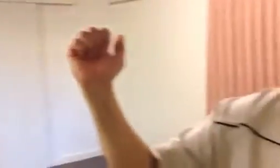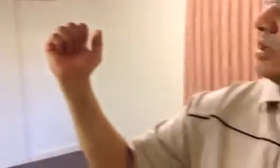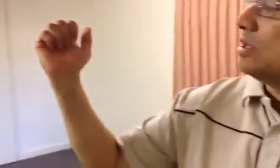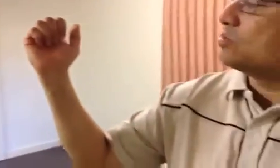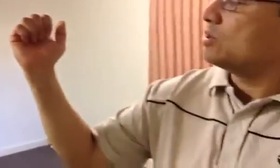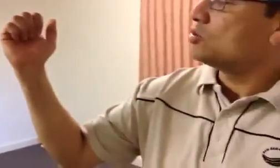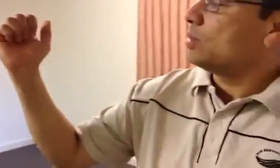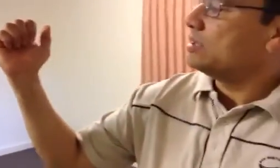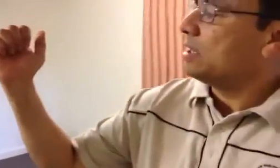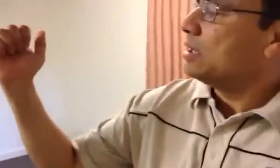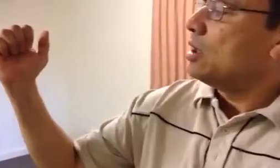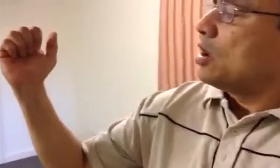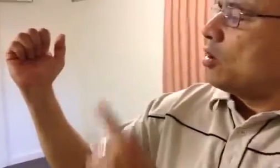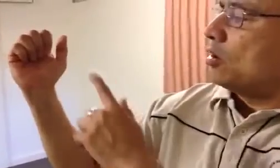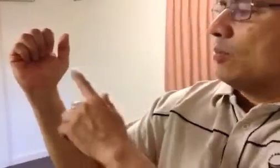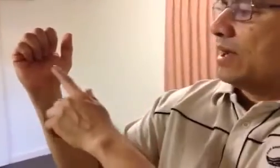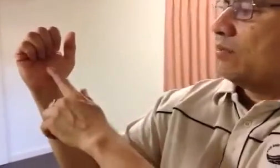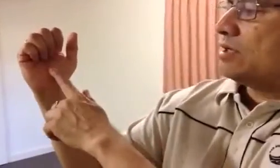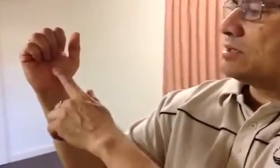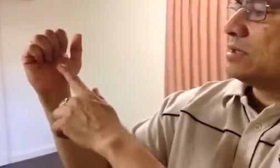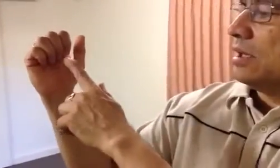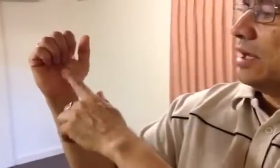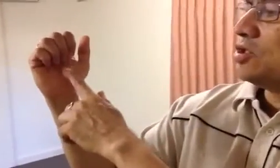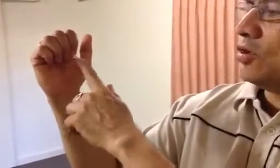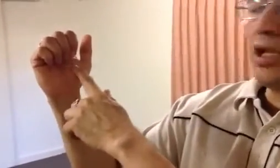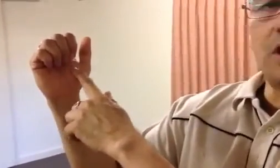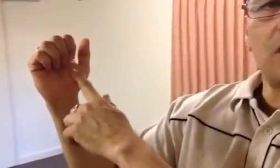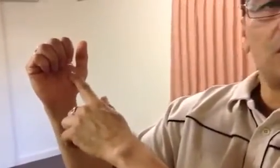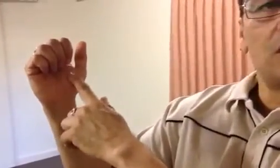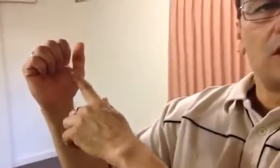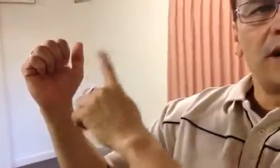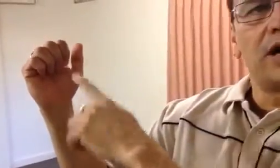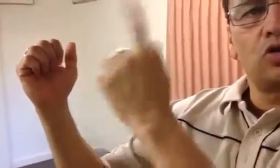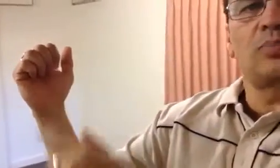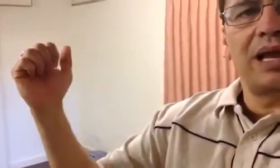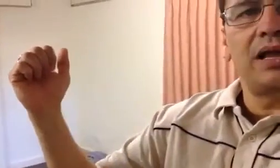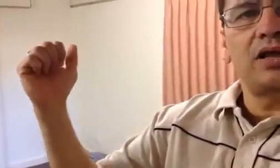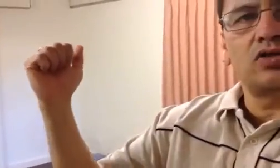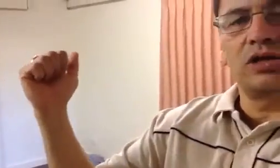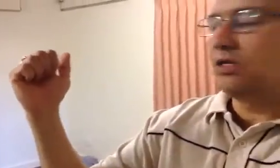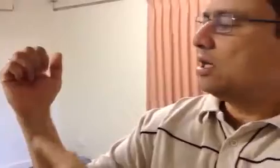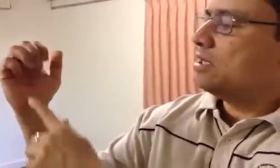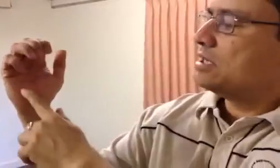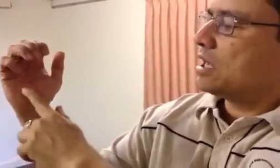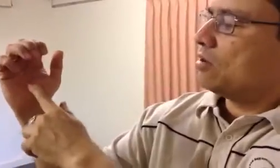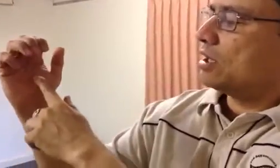दस बार इसको दबा दीजिए और ब्रेकफास, लंच और डीनर करने के तुरंट पहले इसको कर दीजिए इससे क्या होगा कि